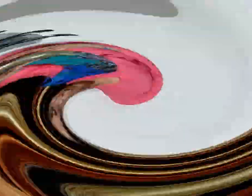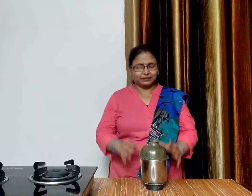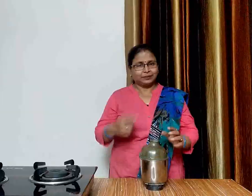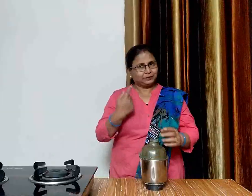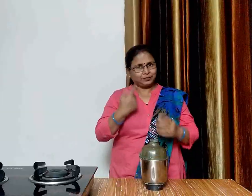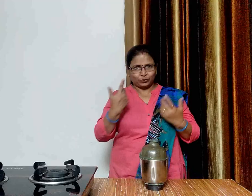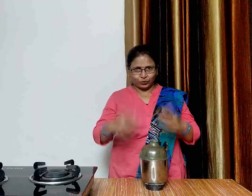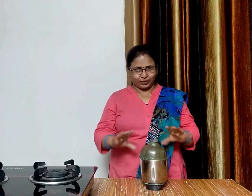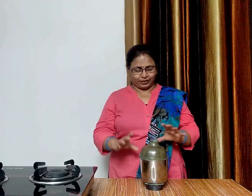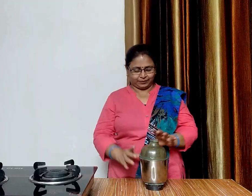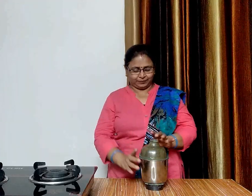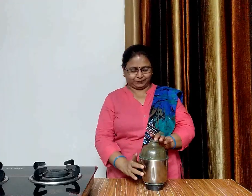हमने इसे पीस लिया है